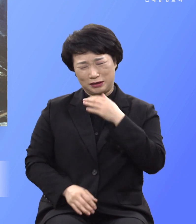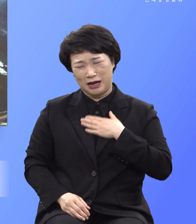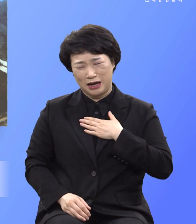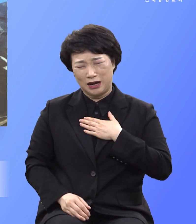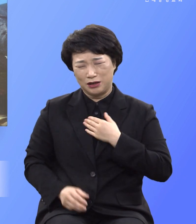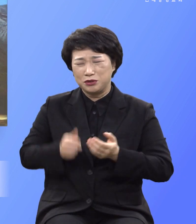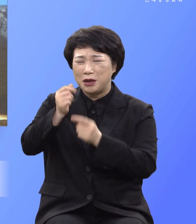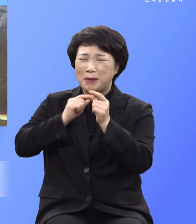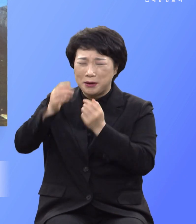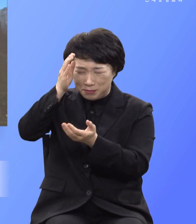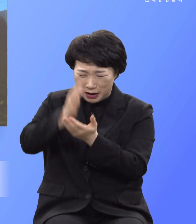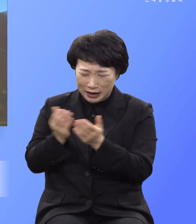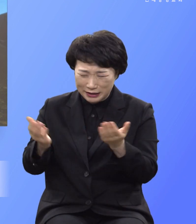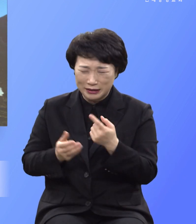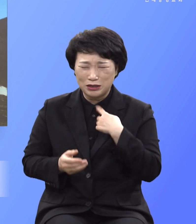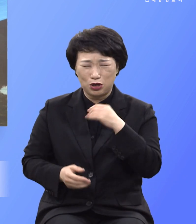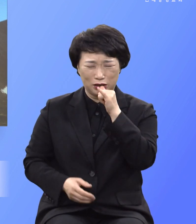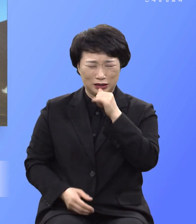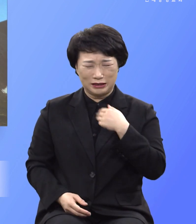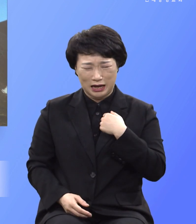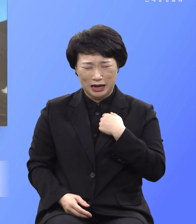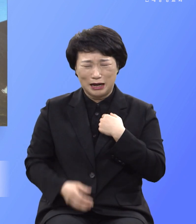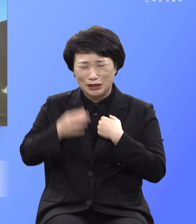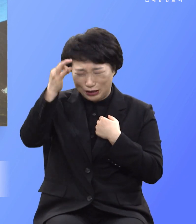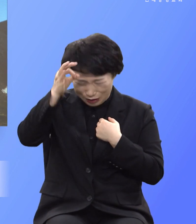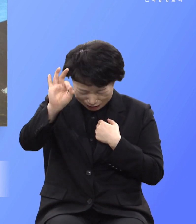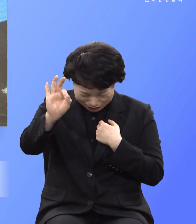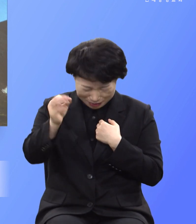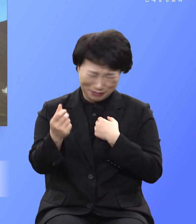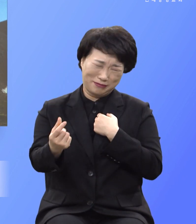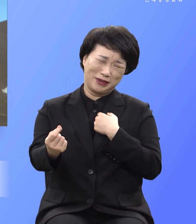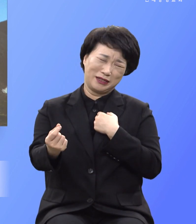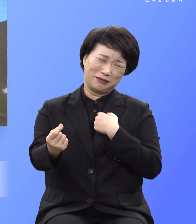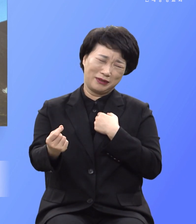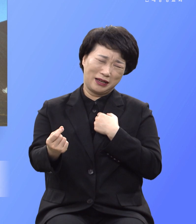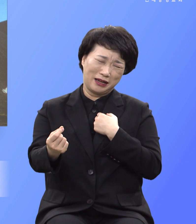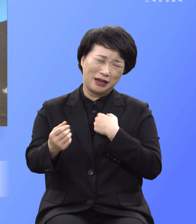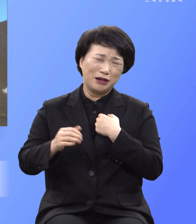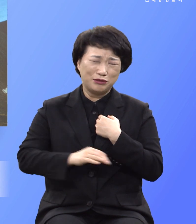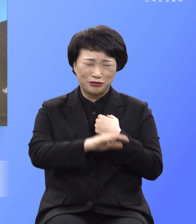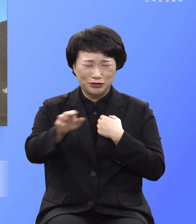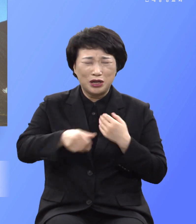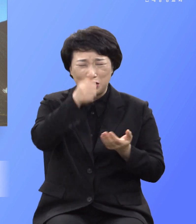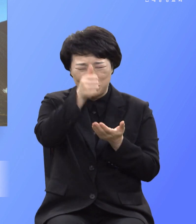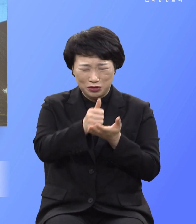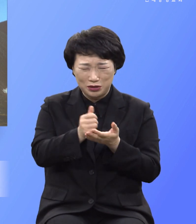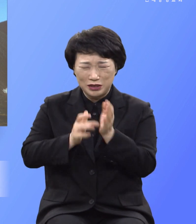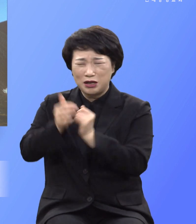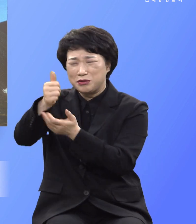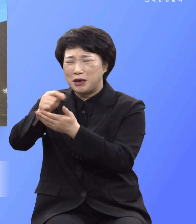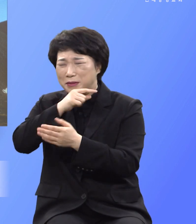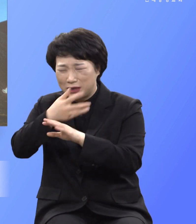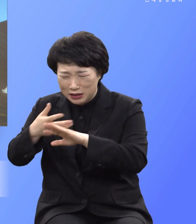말라는 것 한 것 인정합니다 우리 죄를 예수님의 흘린 피로